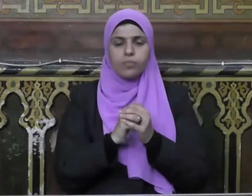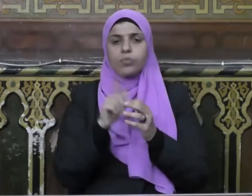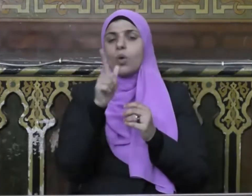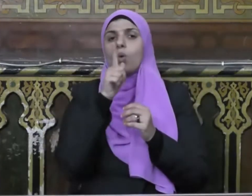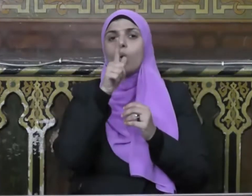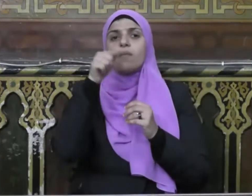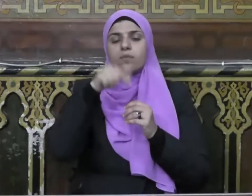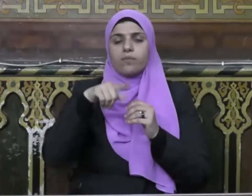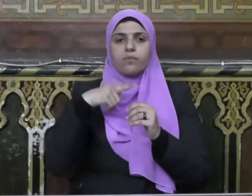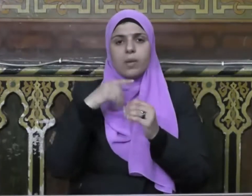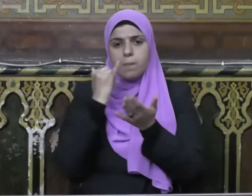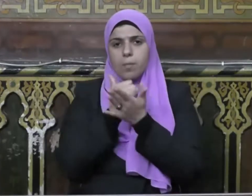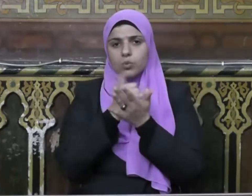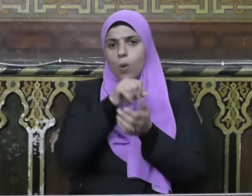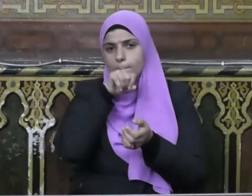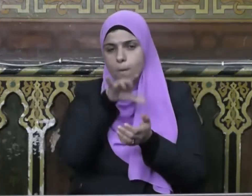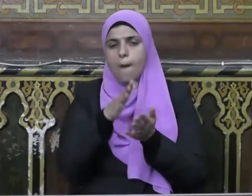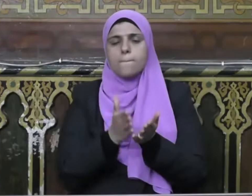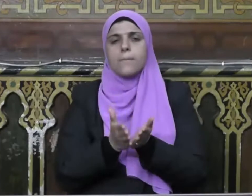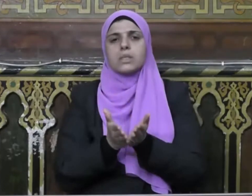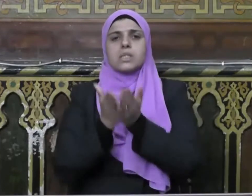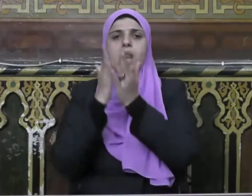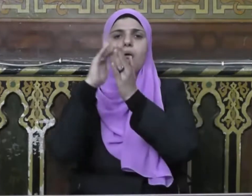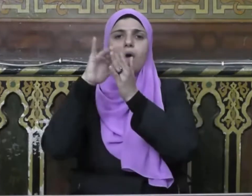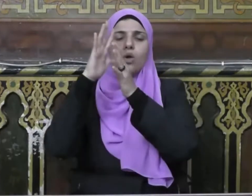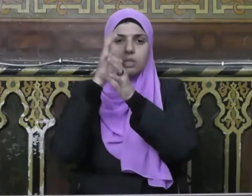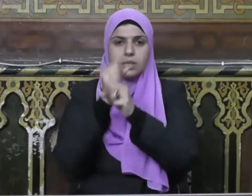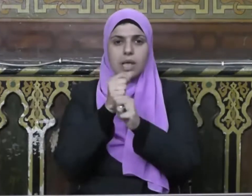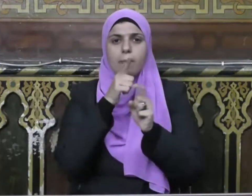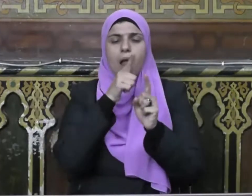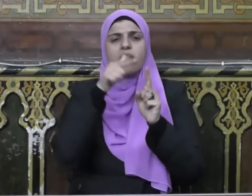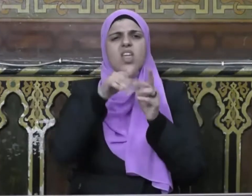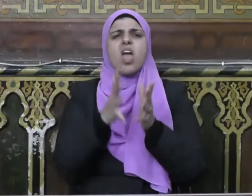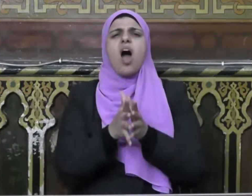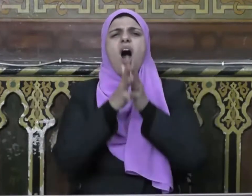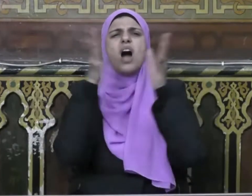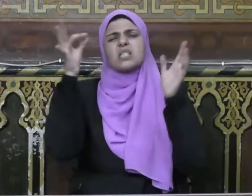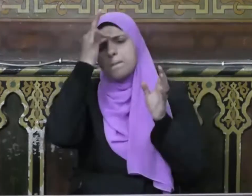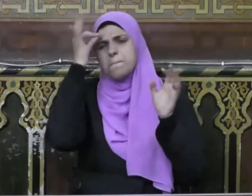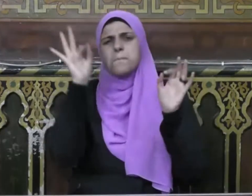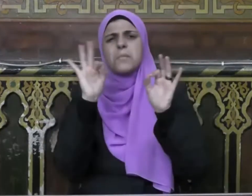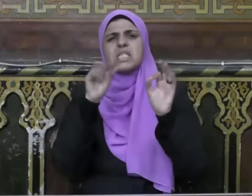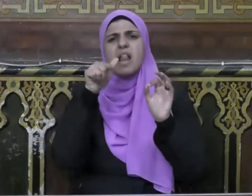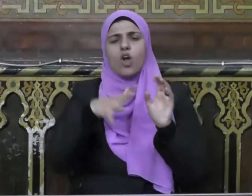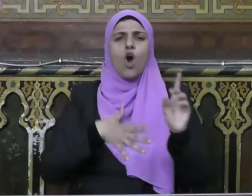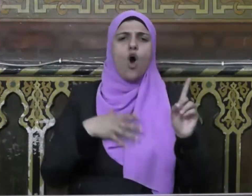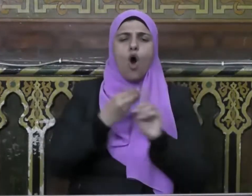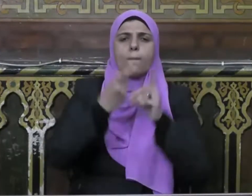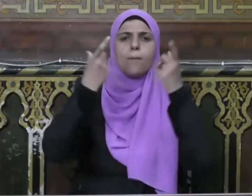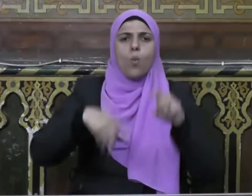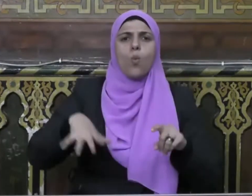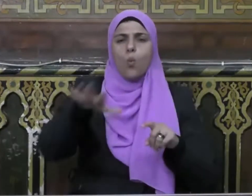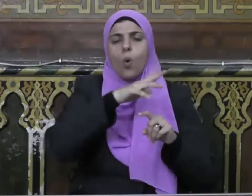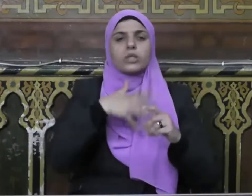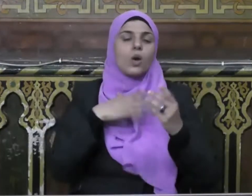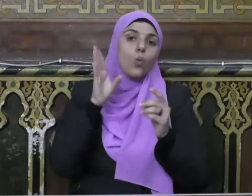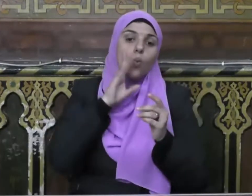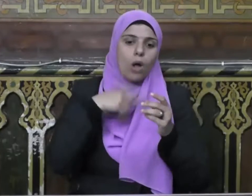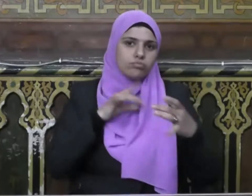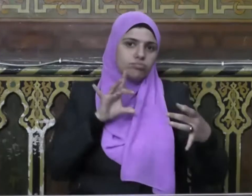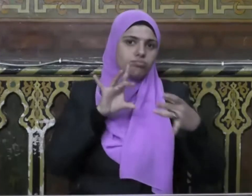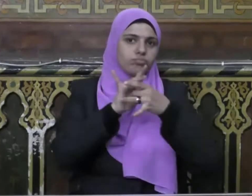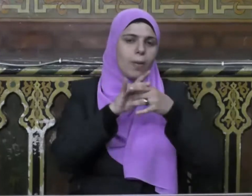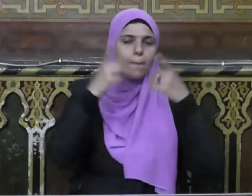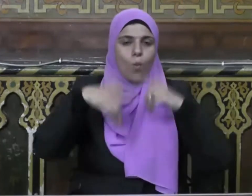ولقد درب النبي صلى الله عليه وسلم أعظم الأمثلة في حب الوطن